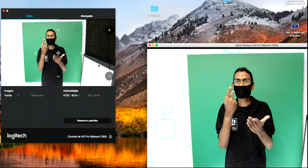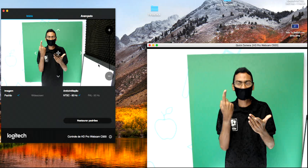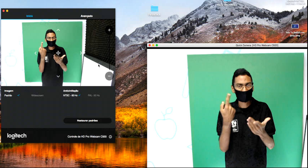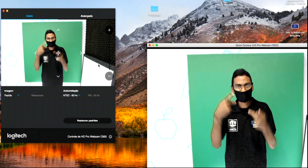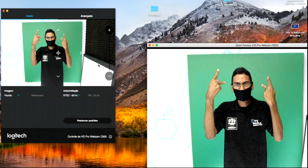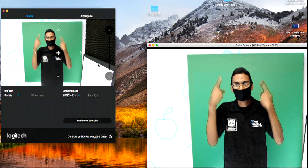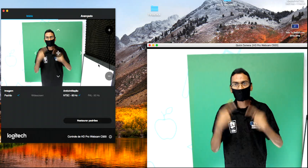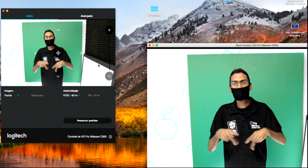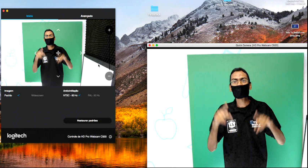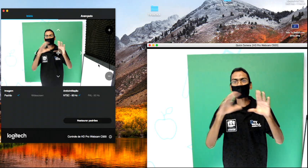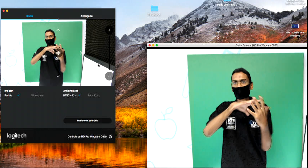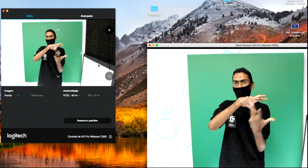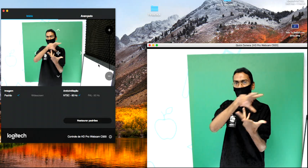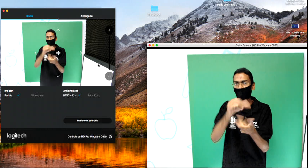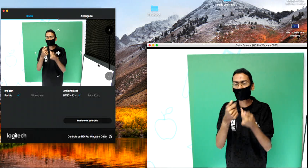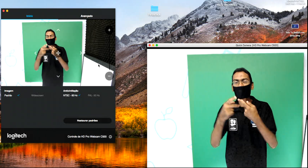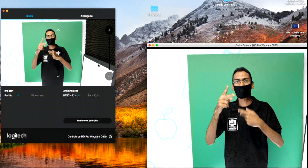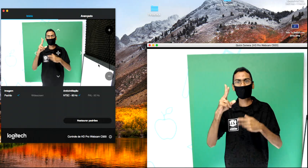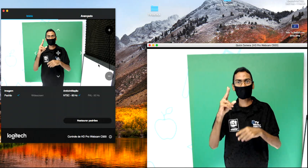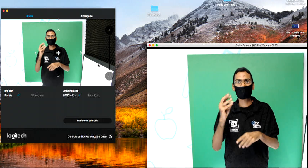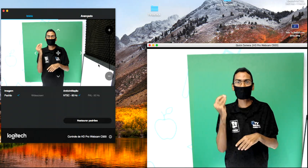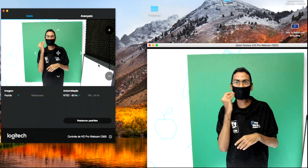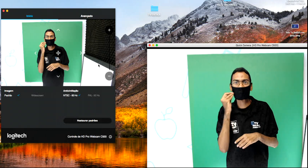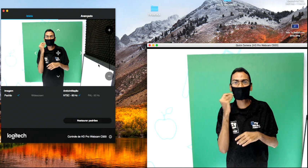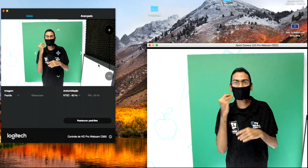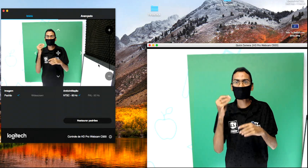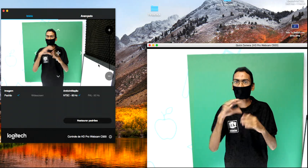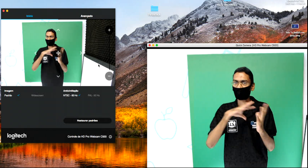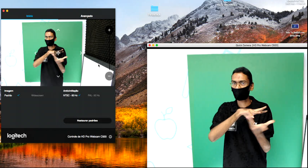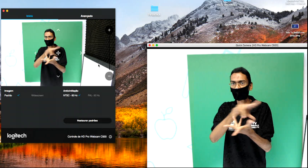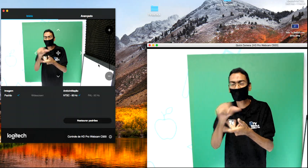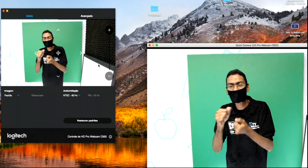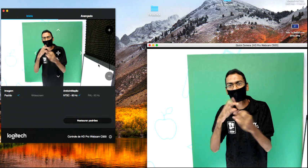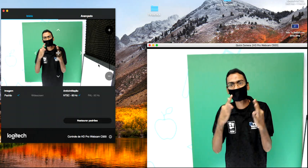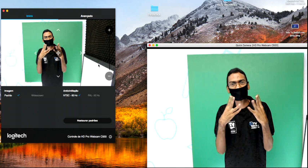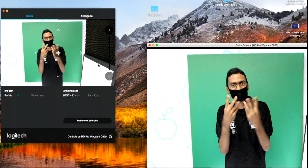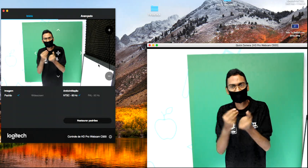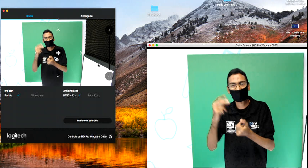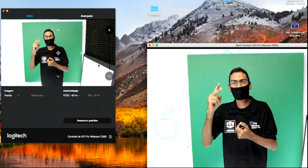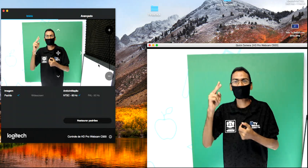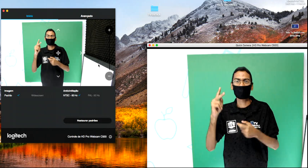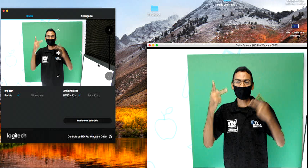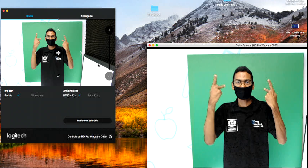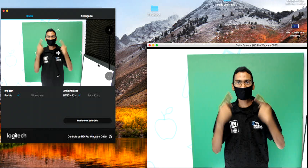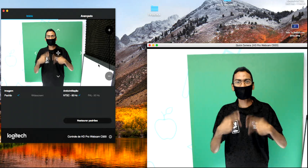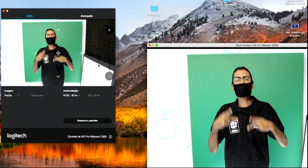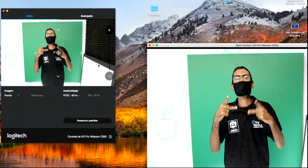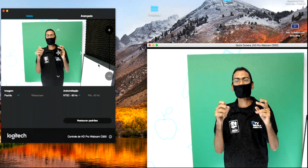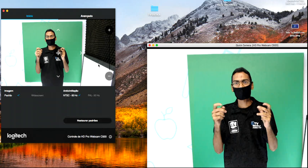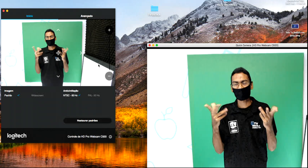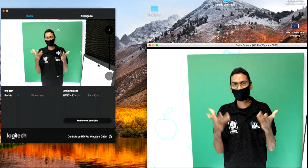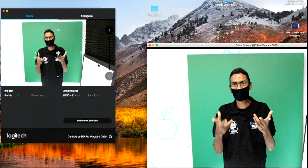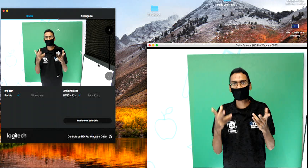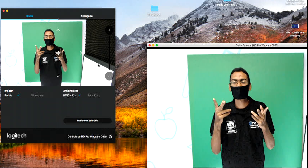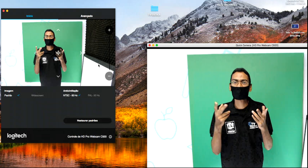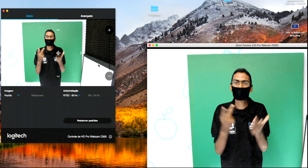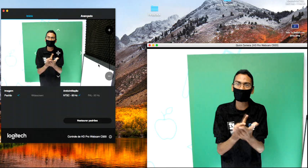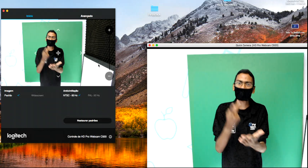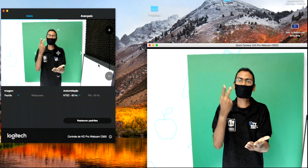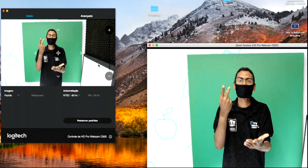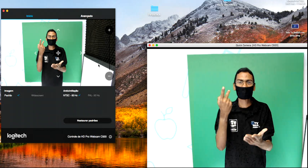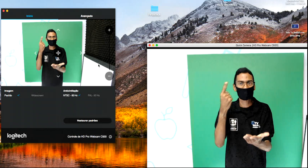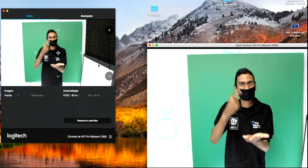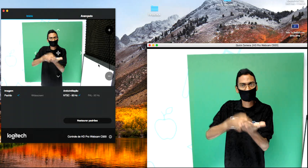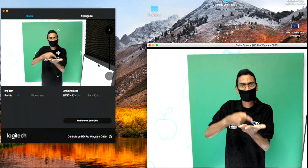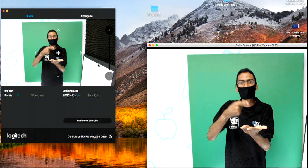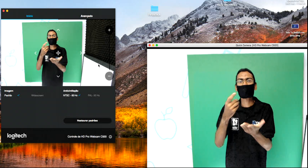pelas experiências que um povo, nação ou toda a humanidade passaram. É marcado, sim, por grandes acontecimentos.